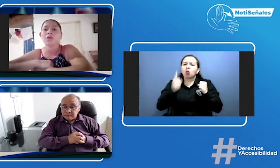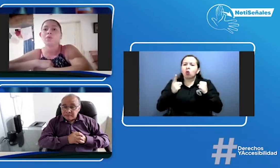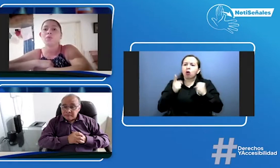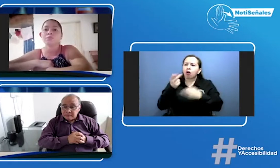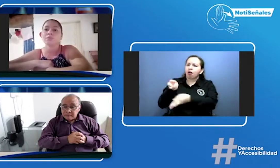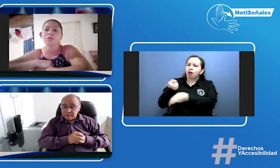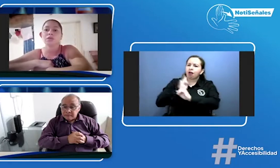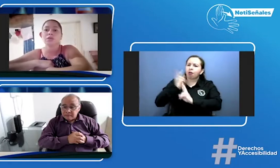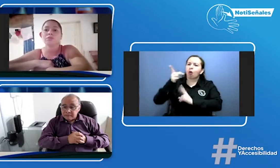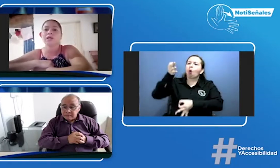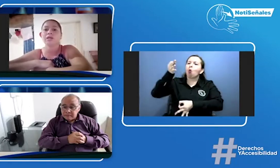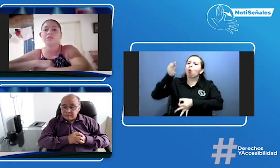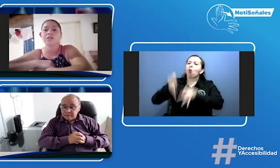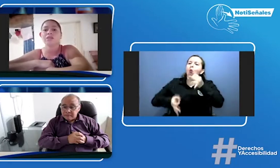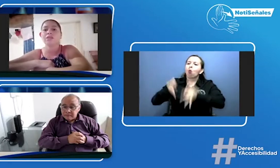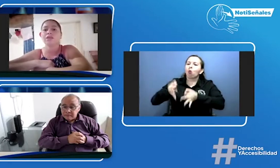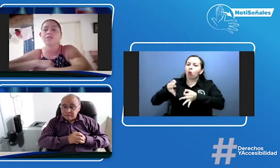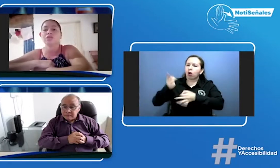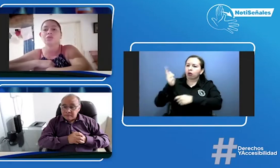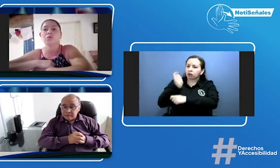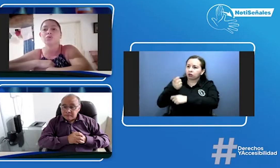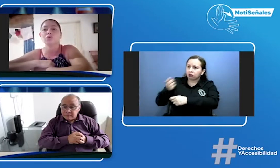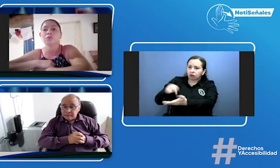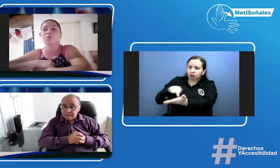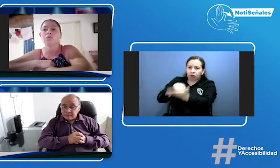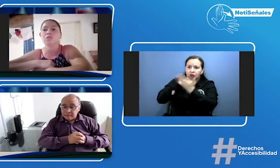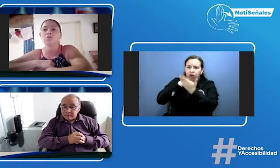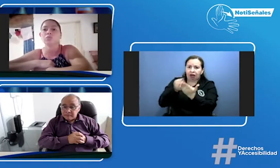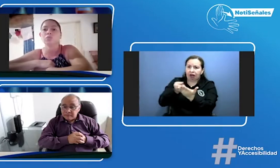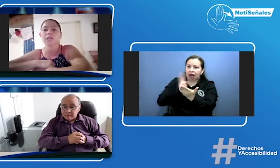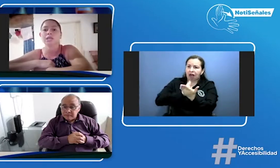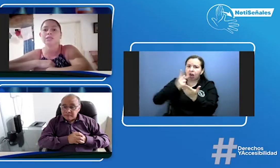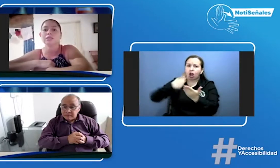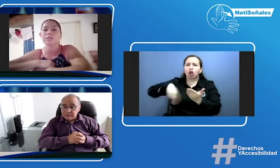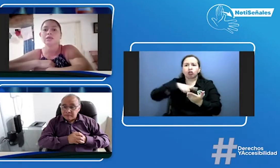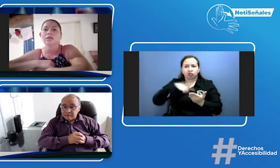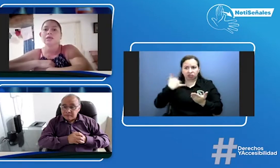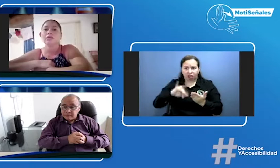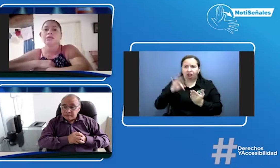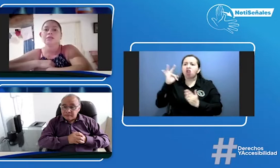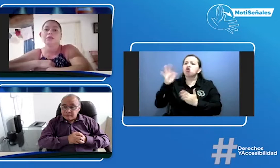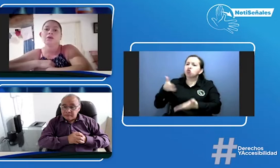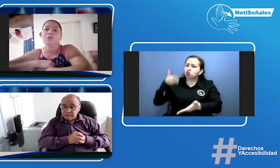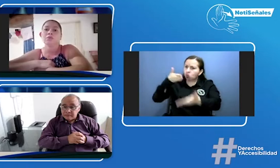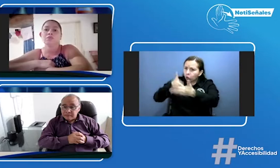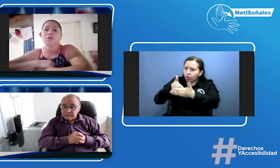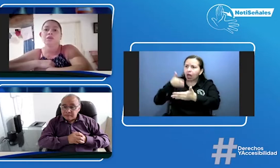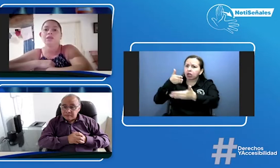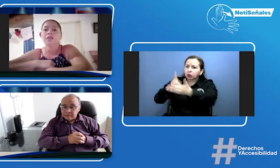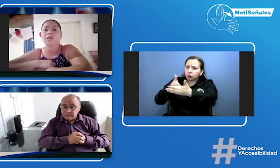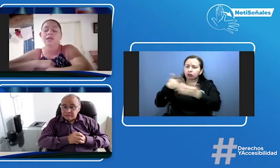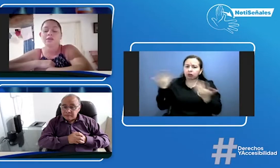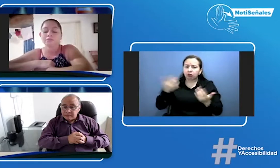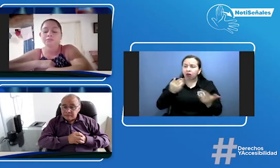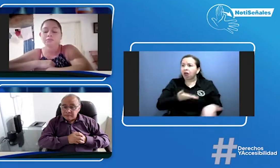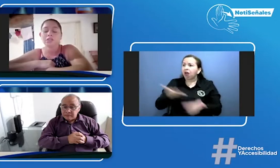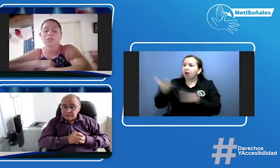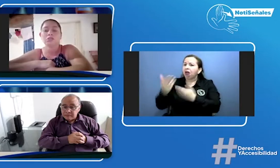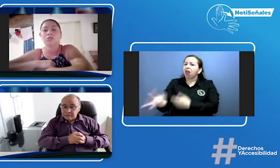juez porque a referente a eso ya nosotros hemos hecho tutelas y a donde fue denegada y eso nos tiene